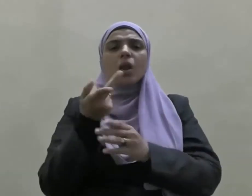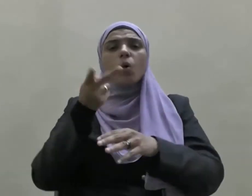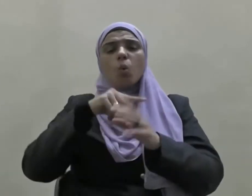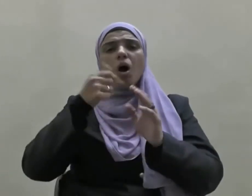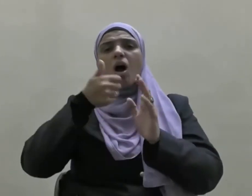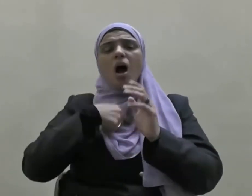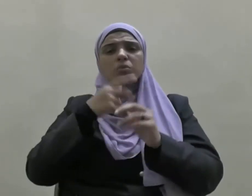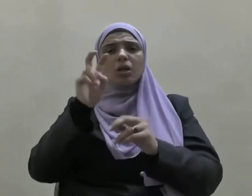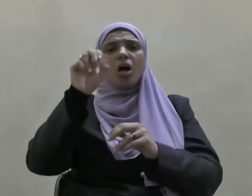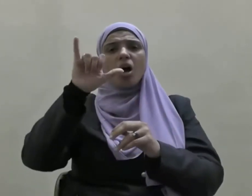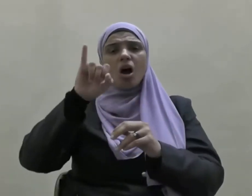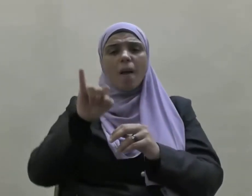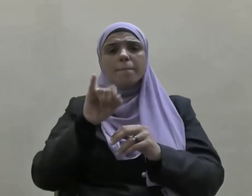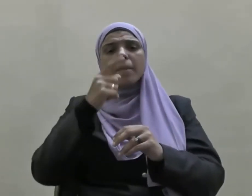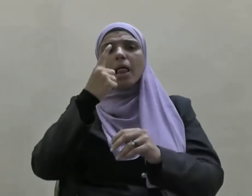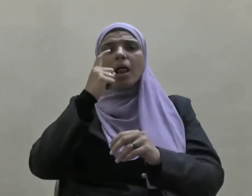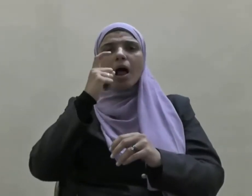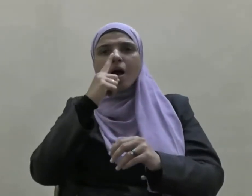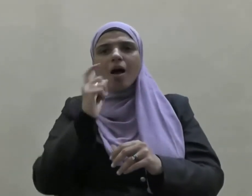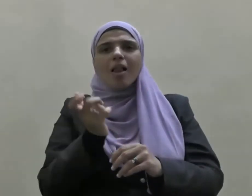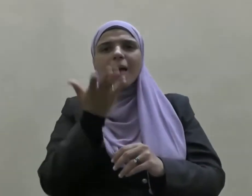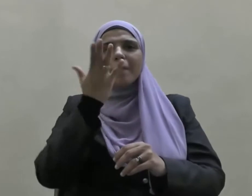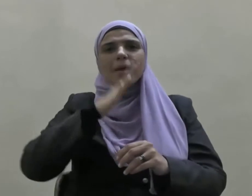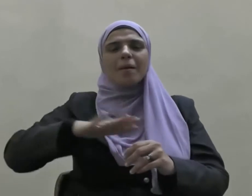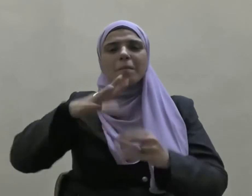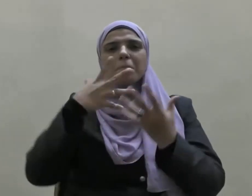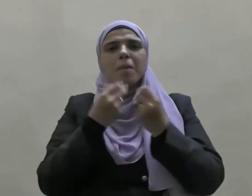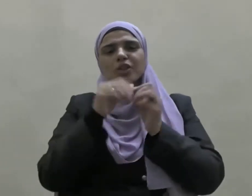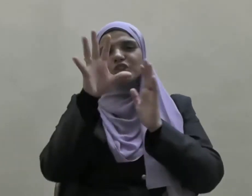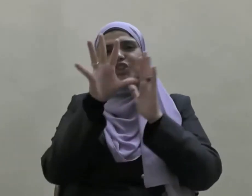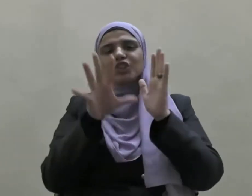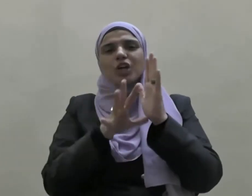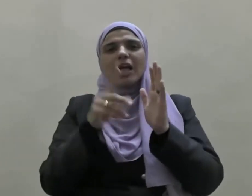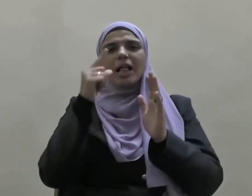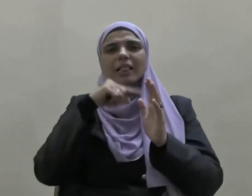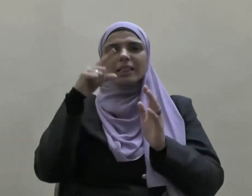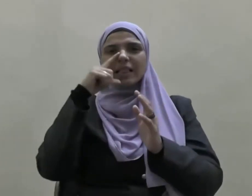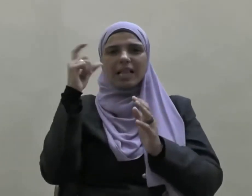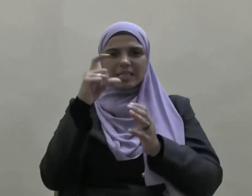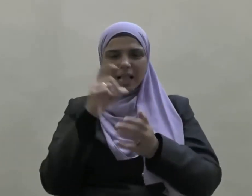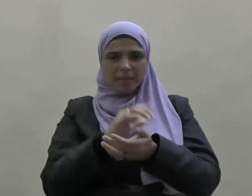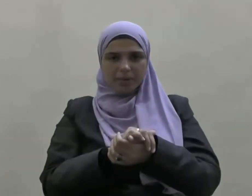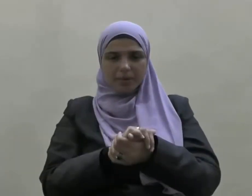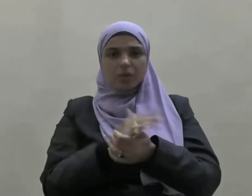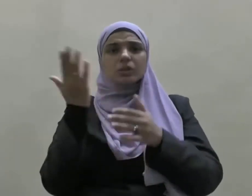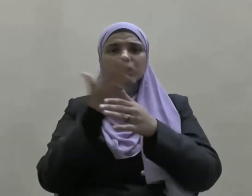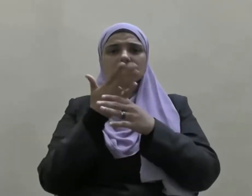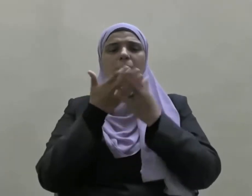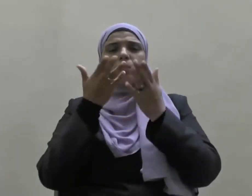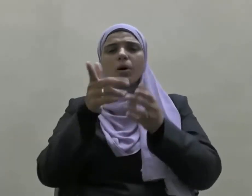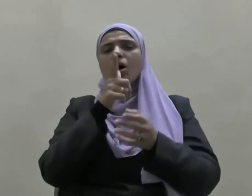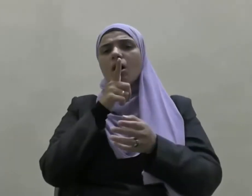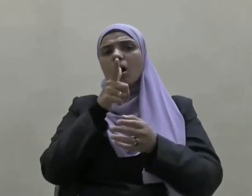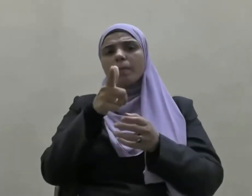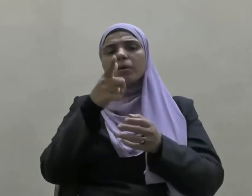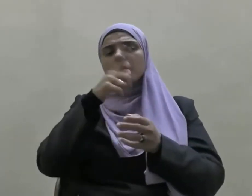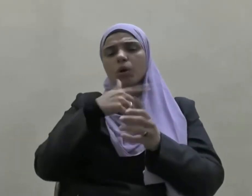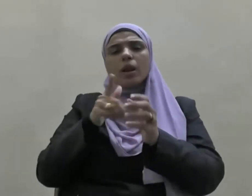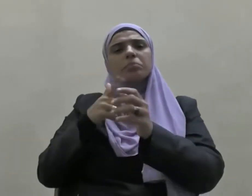والقيم النبيلة التي جاءت بها الشريعة الإسلامية وذلك حين أمر